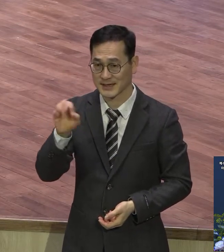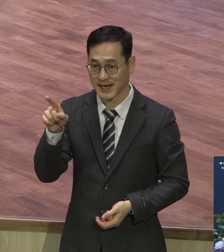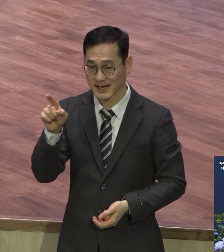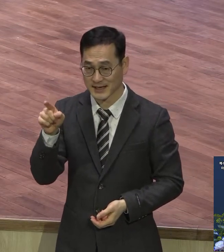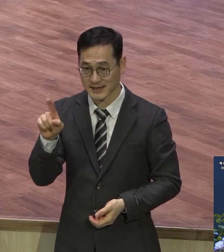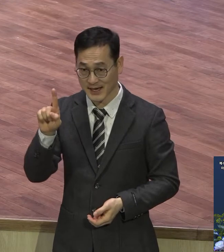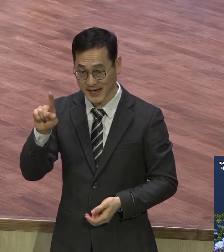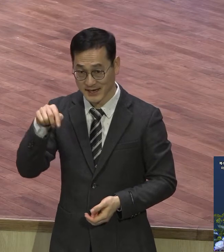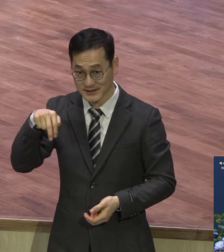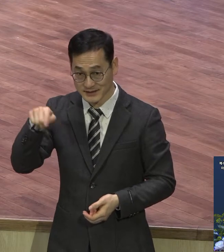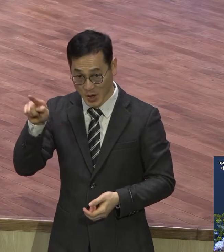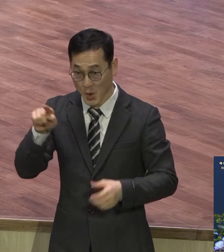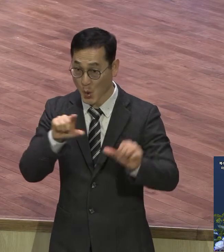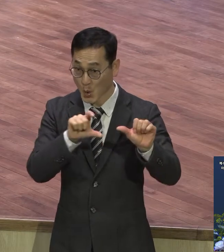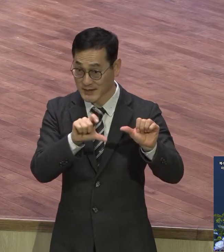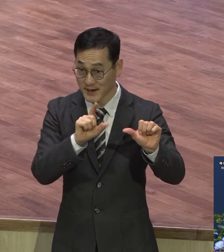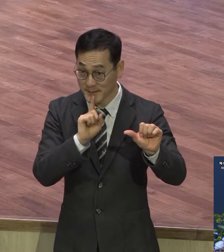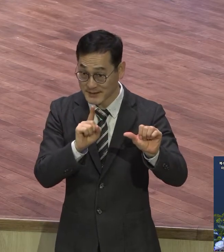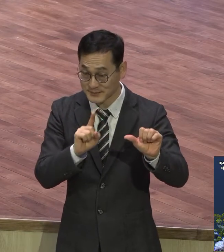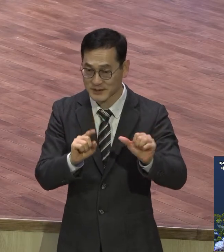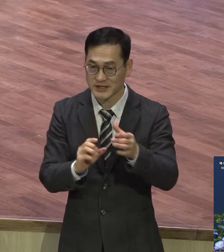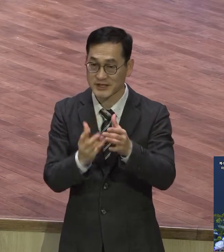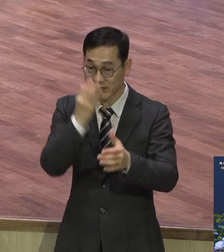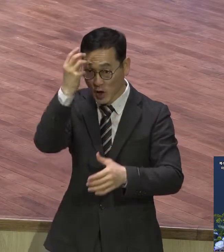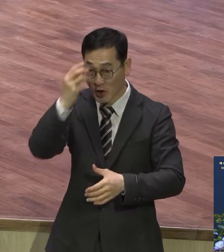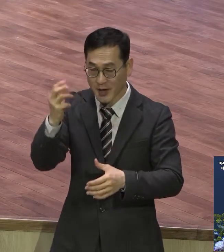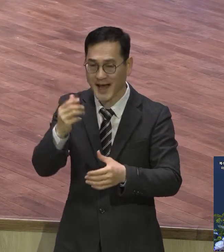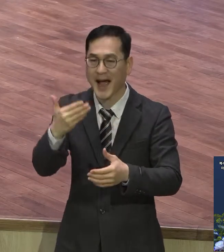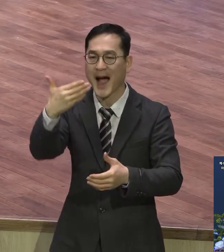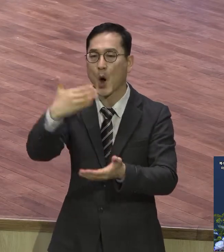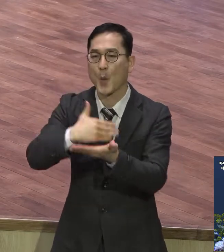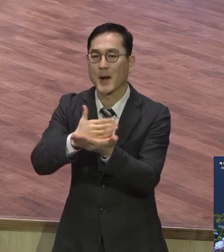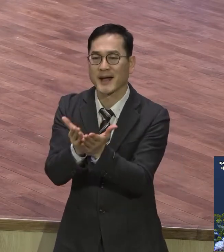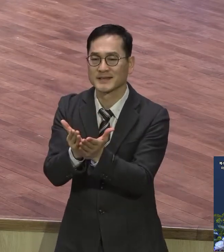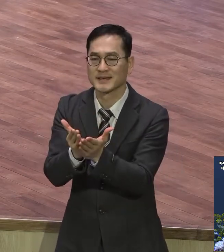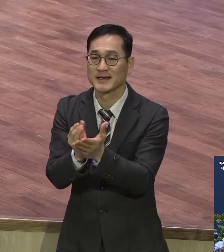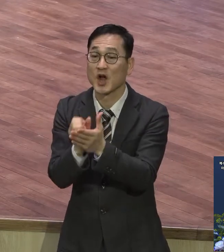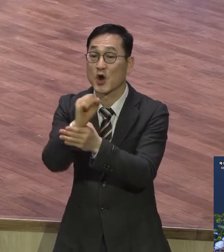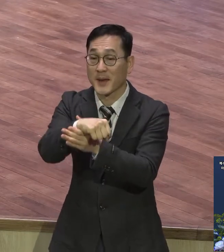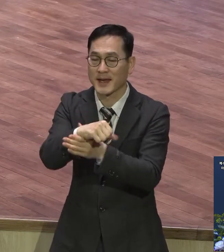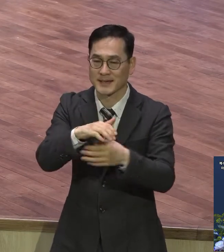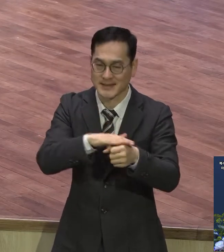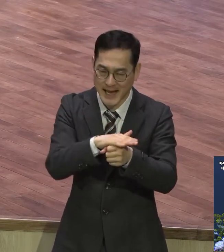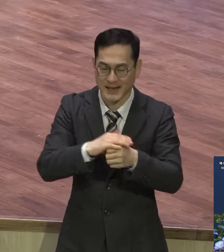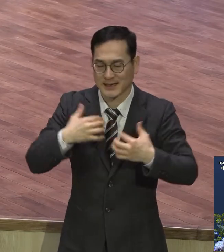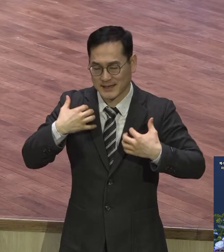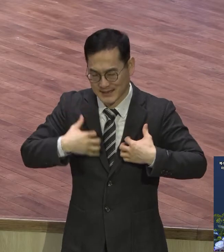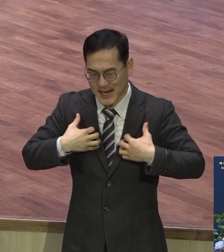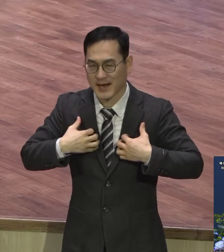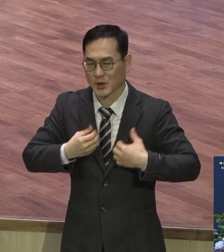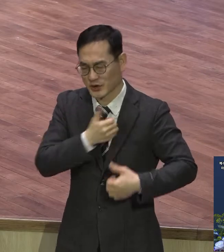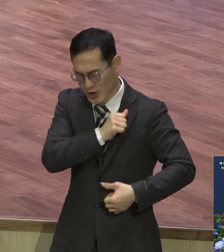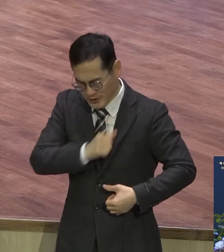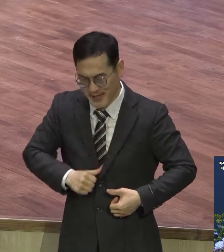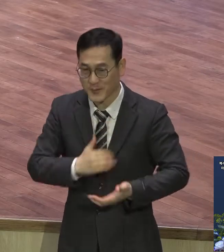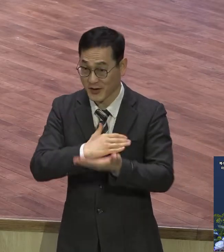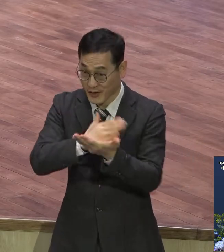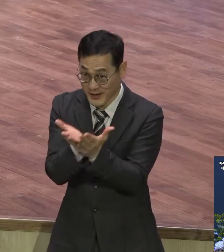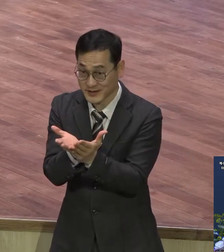아홉 가지 열매처럼 사랑과 희락과 합행과 온유와 절대 쭉 나가잖아요. 이것처럼 따로따로